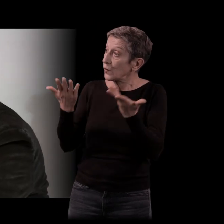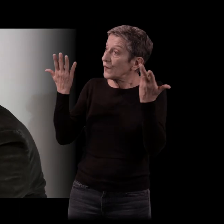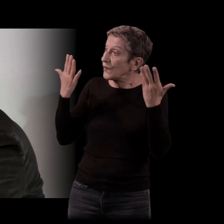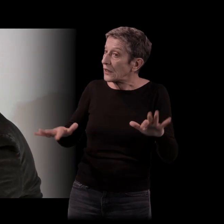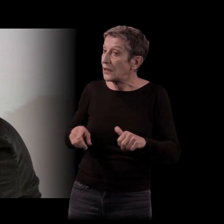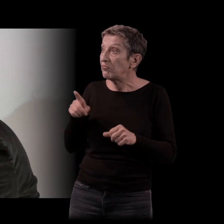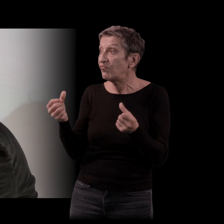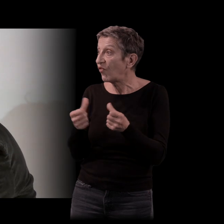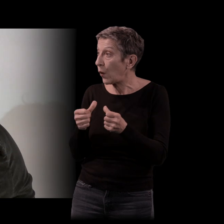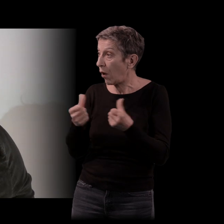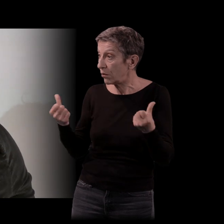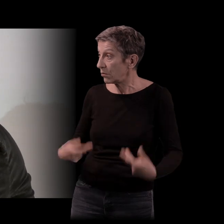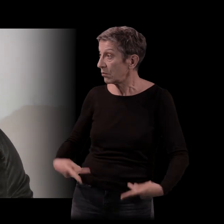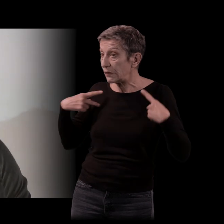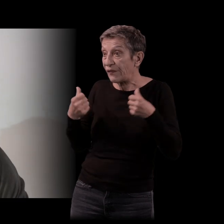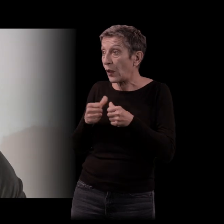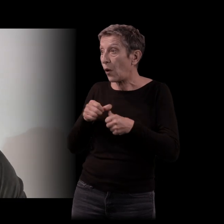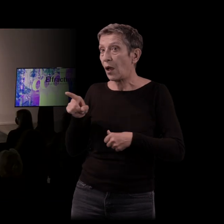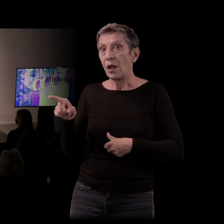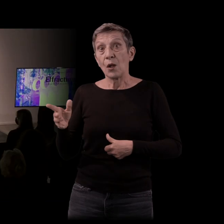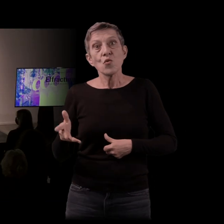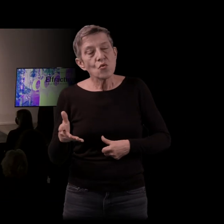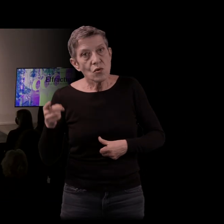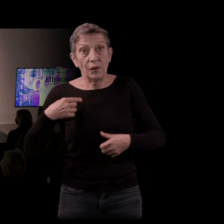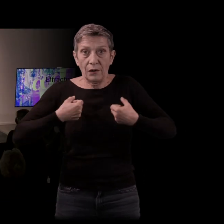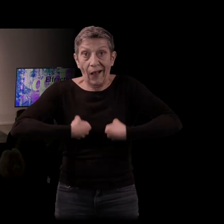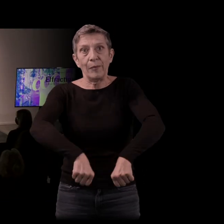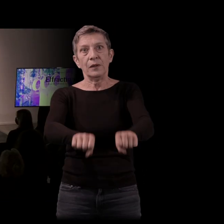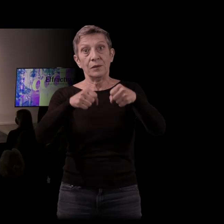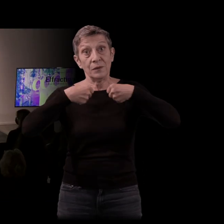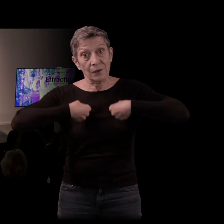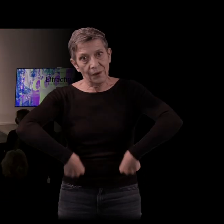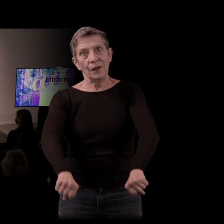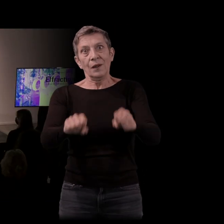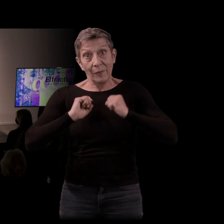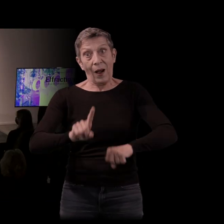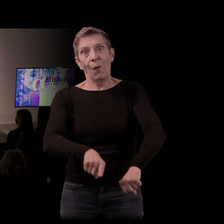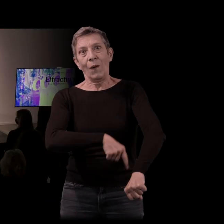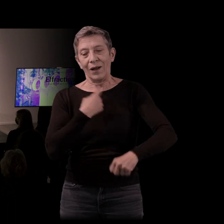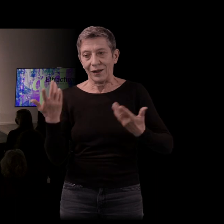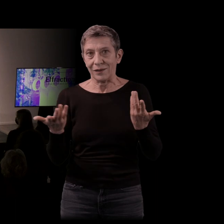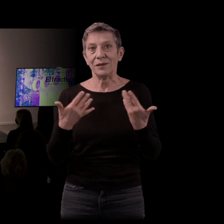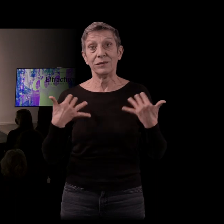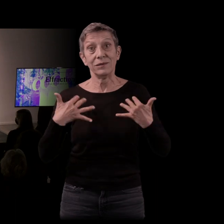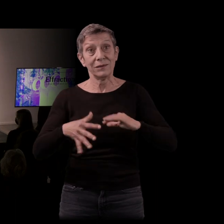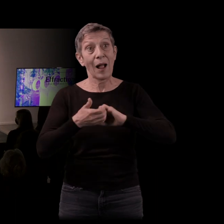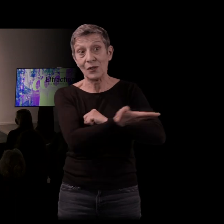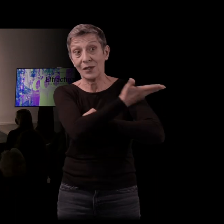-ce que vous avez fait dans la vie ? J'ai ramé et puis longtemps. Il me semble. J'ai des amis qui peuvent en